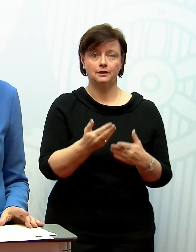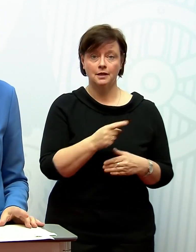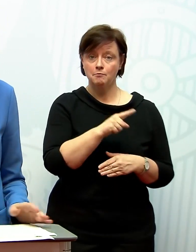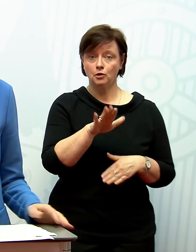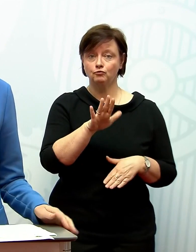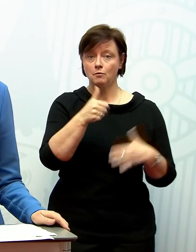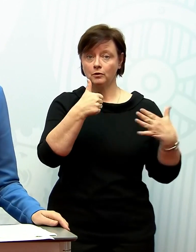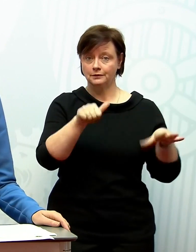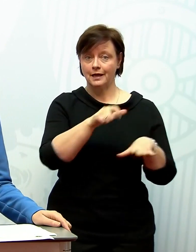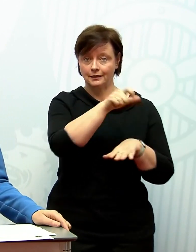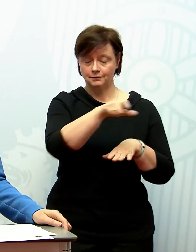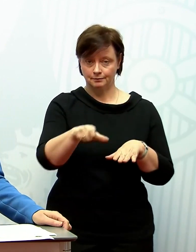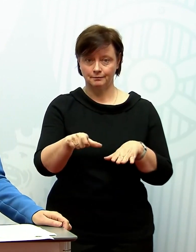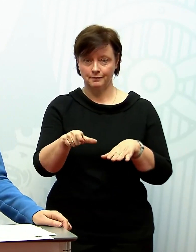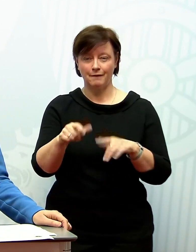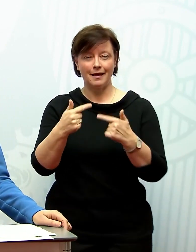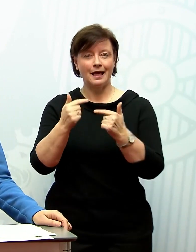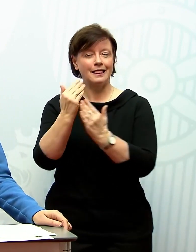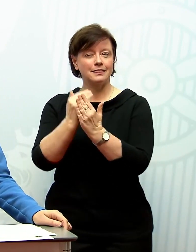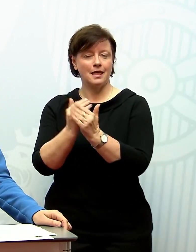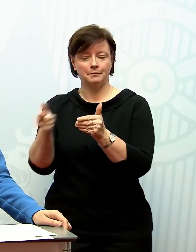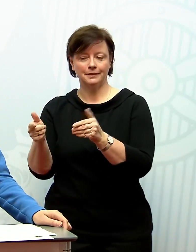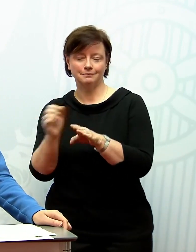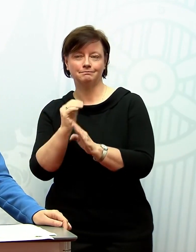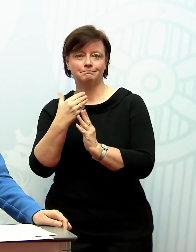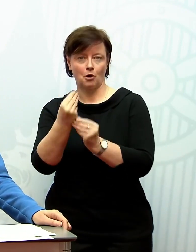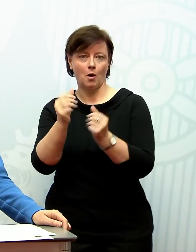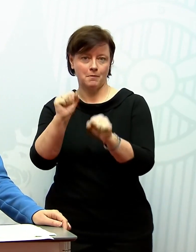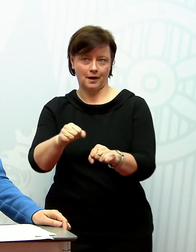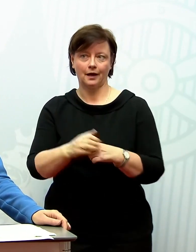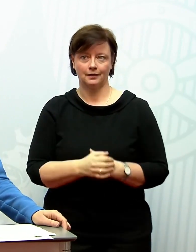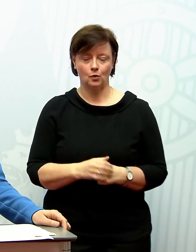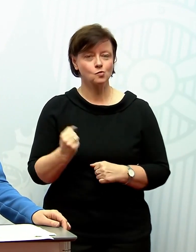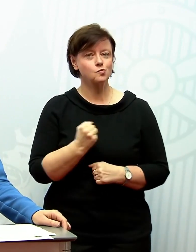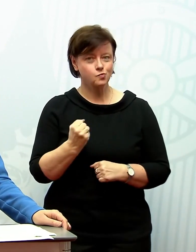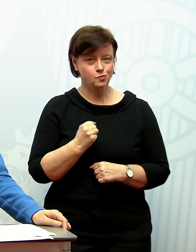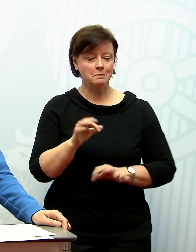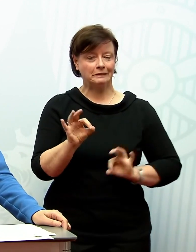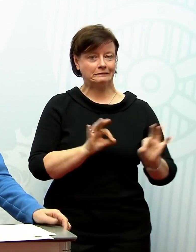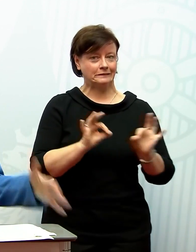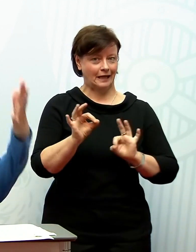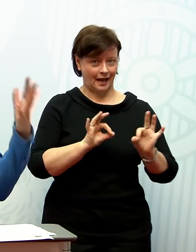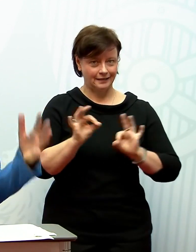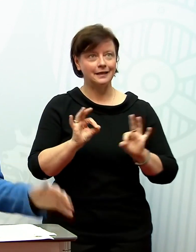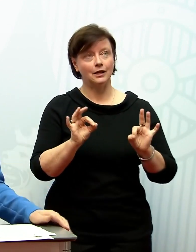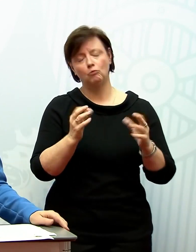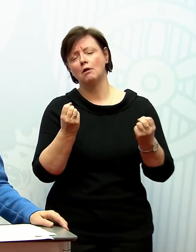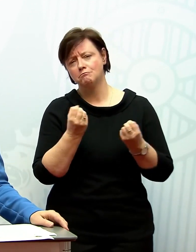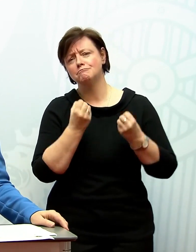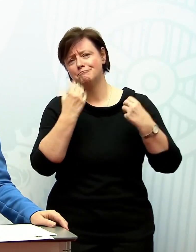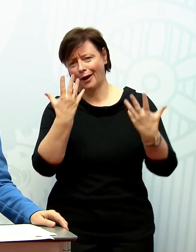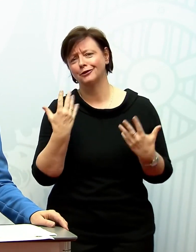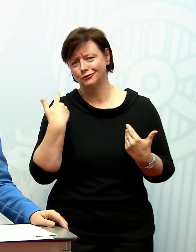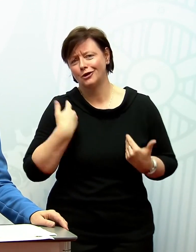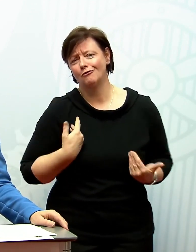65 Jahre aus dem Termin Pool zu impfen. Das ist auch ein ziemlicher strategischer oder praktischer Aufwand